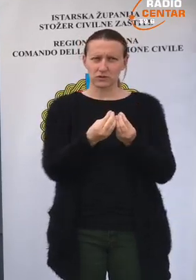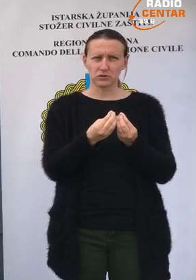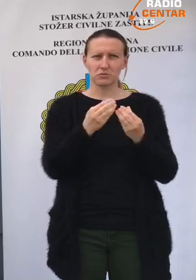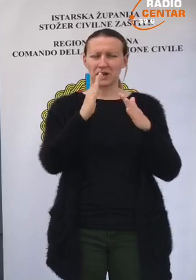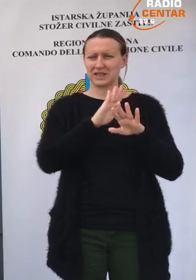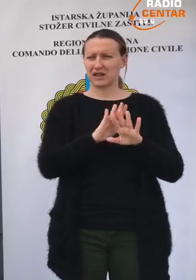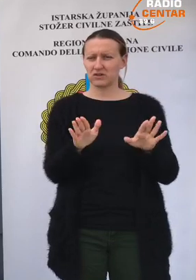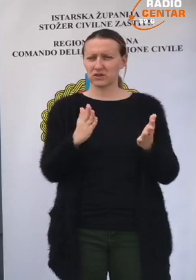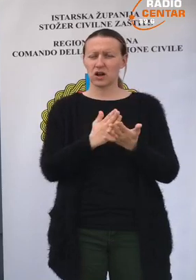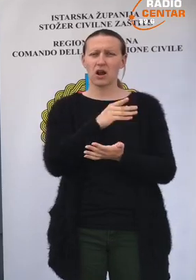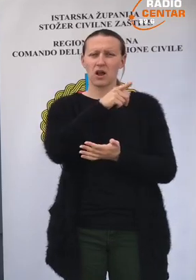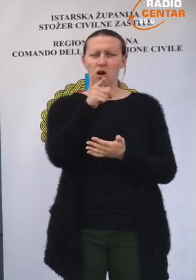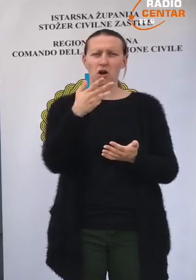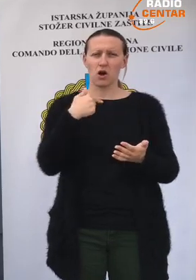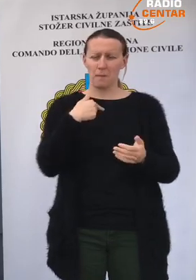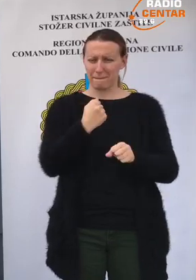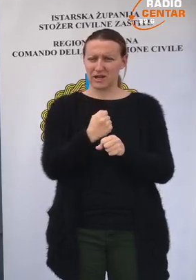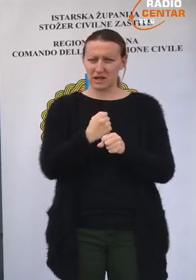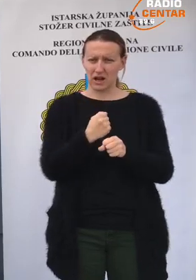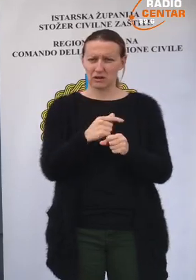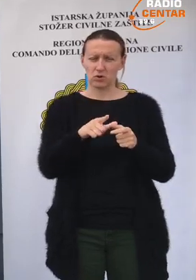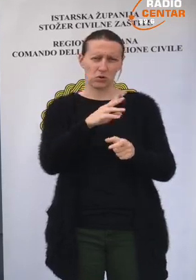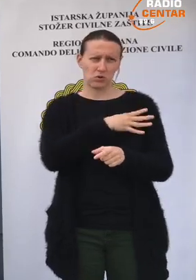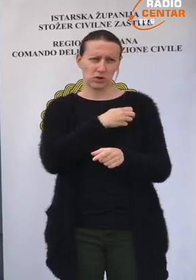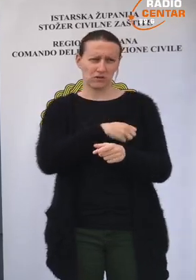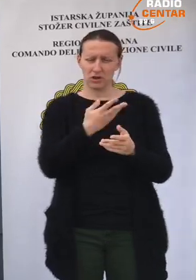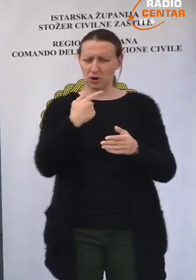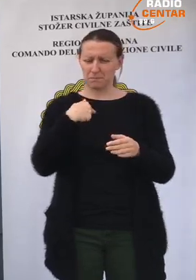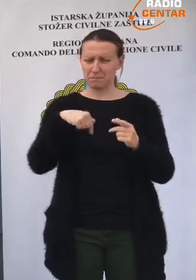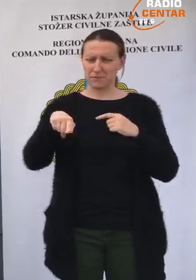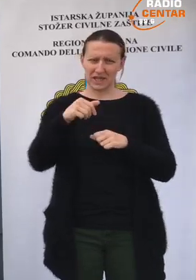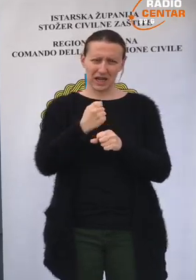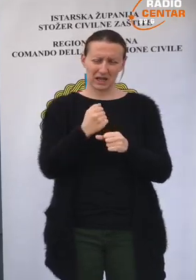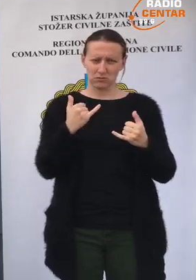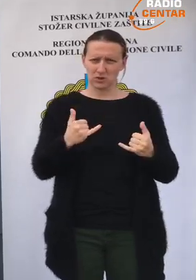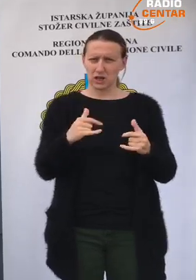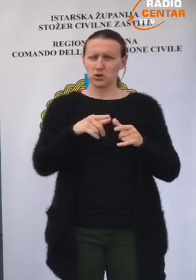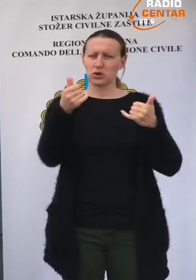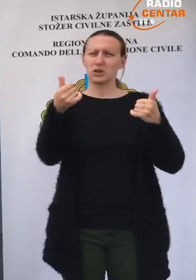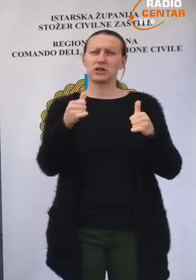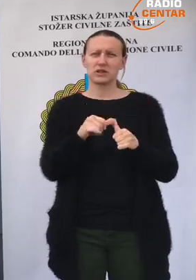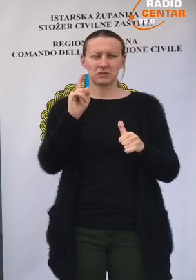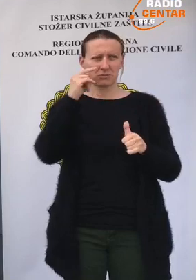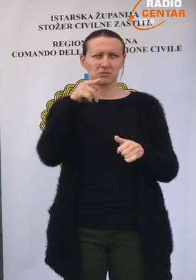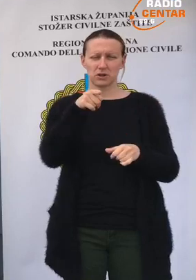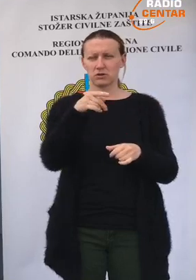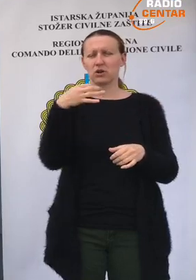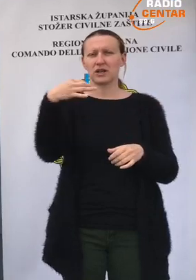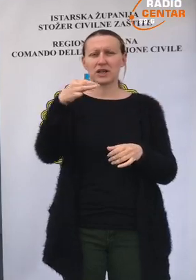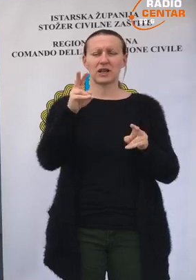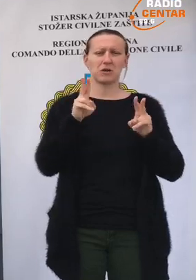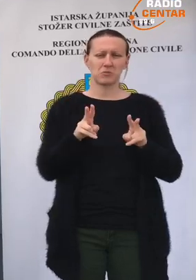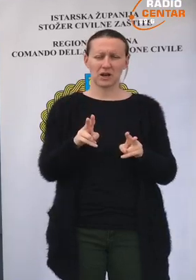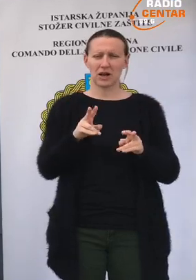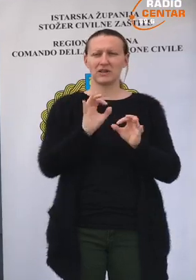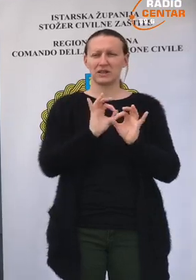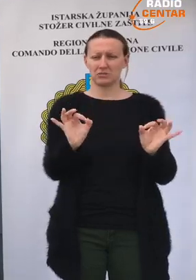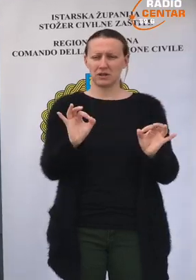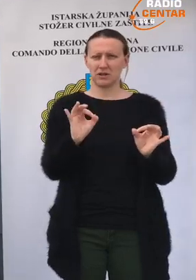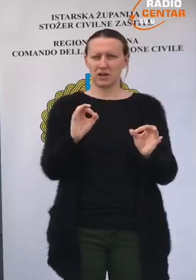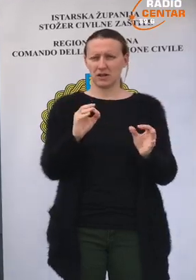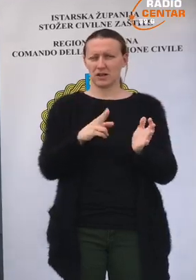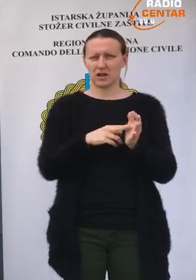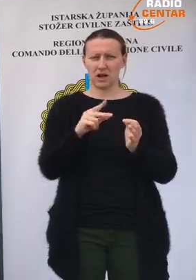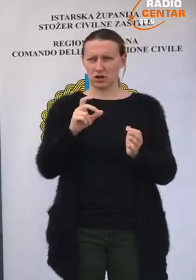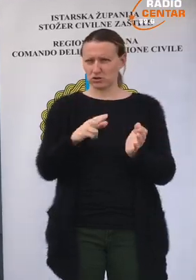završiti, ali ono kako mi funkcioniramo u Hrvatskoj, kako funkcioniramo sada i u Istri, mislim da je to jedini pravi i isprava način.